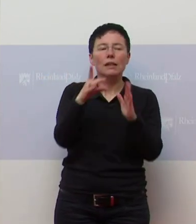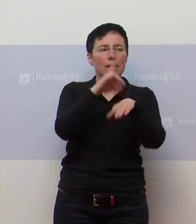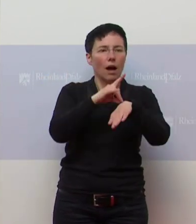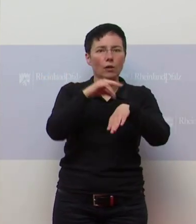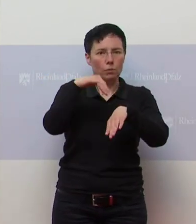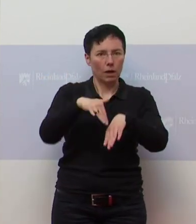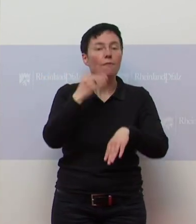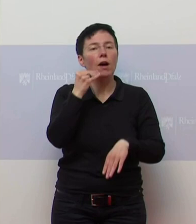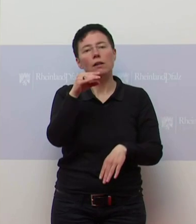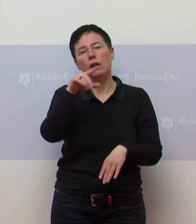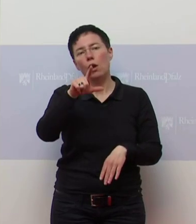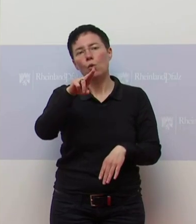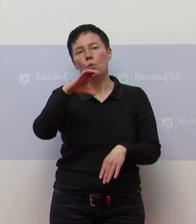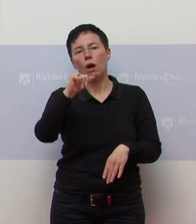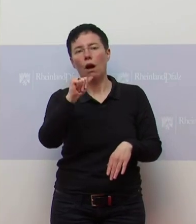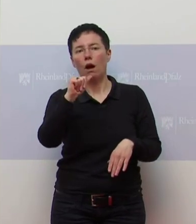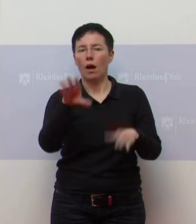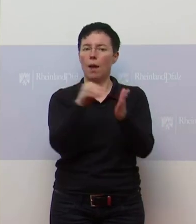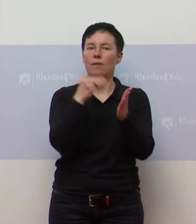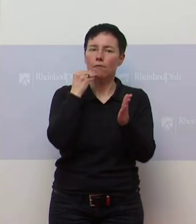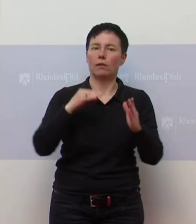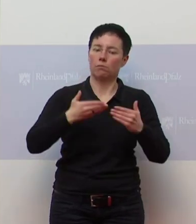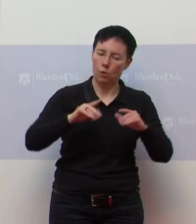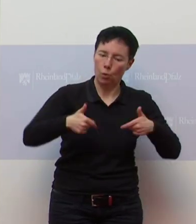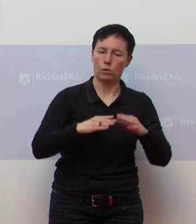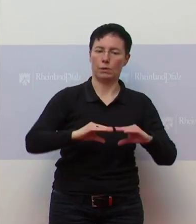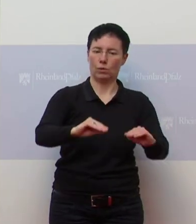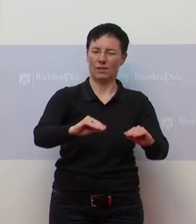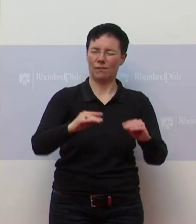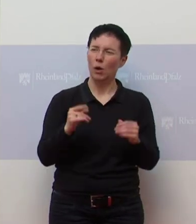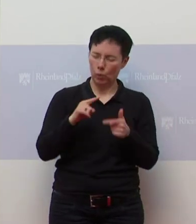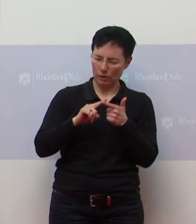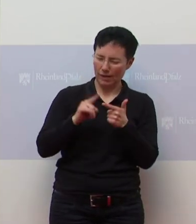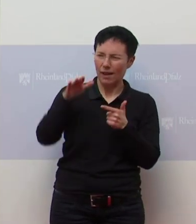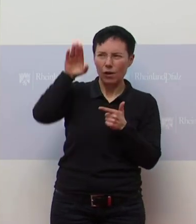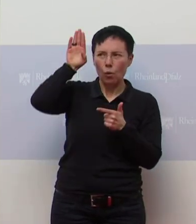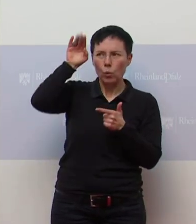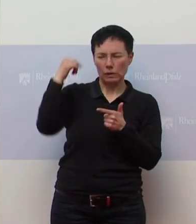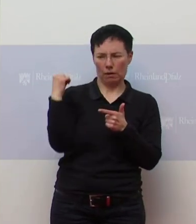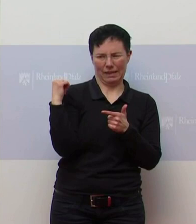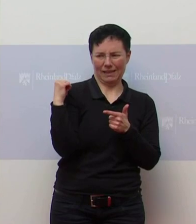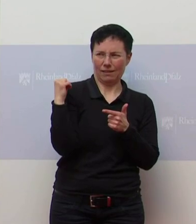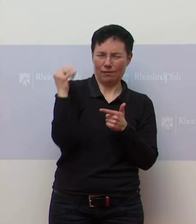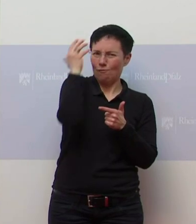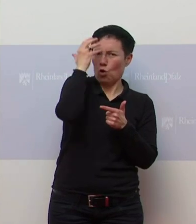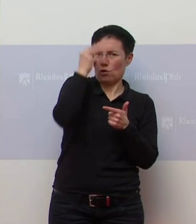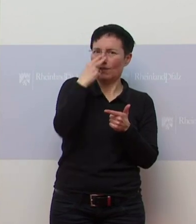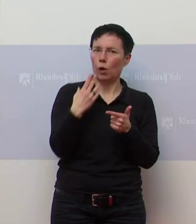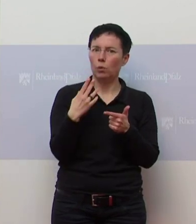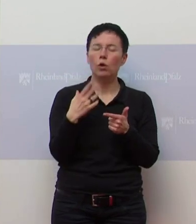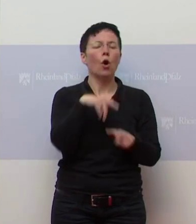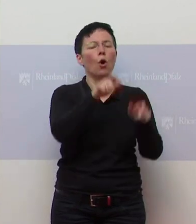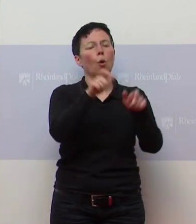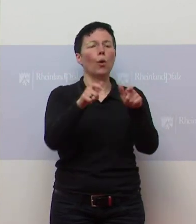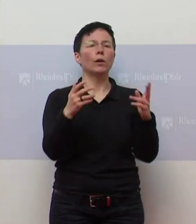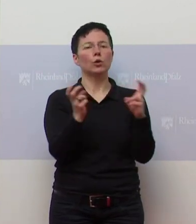Luca sein kann? Und das andere, wie stellen Sie sich das jetzt eigentlich, oder wie stellte man sich das da gestern vor? Die Leute werden ja nicht alle zu Hause, wenn das